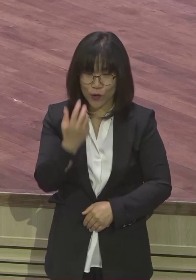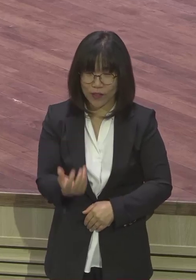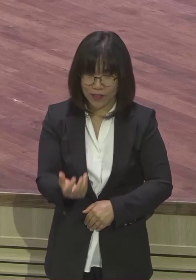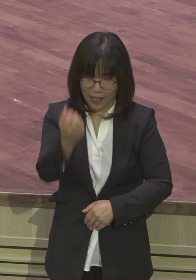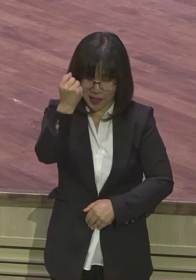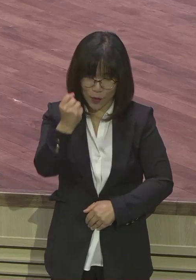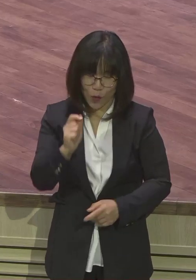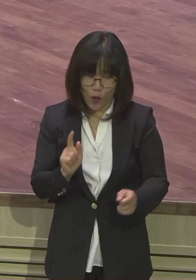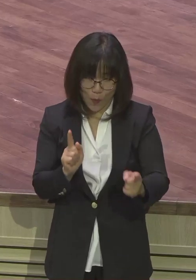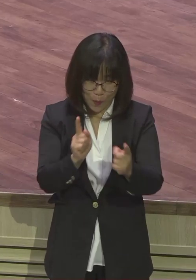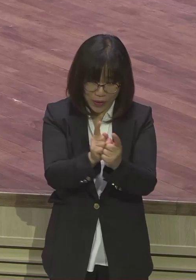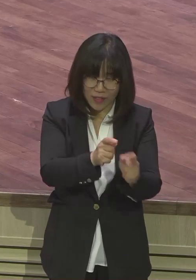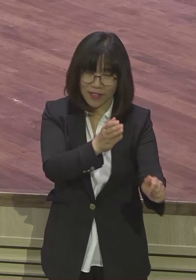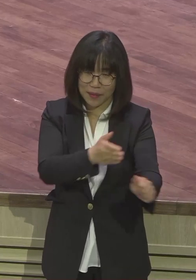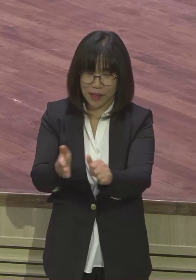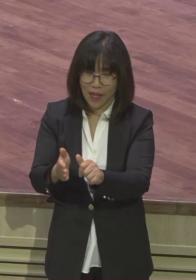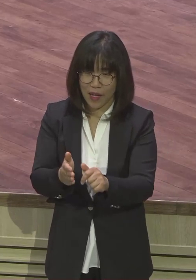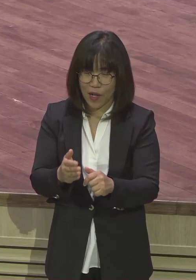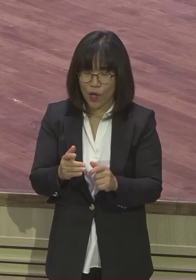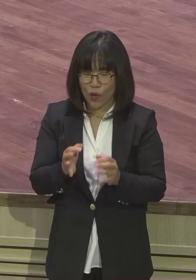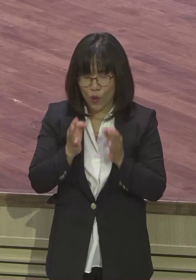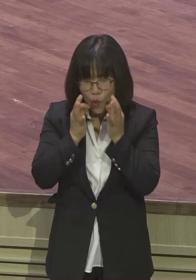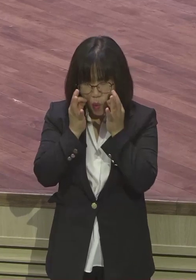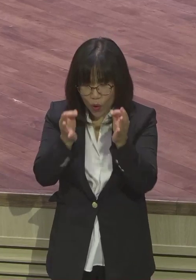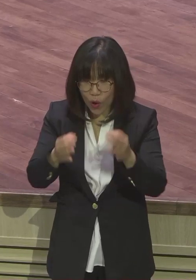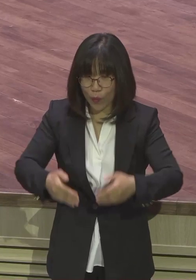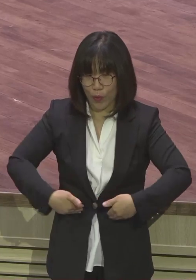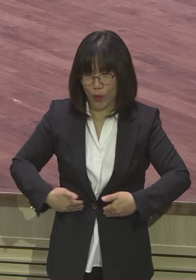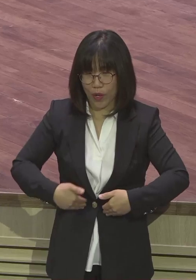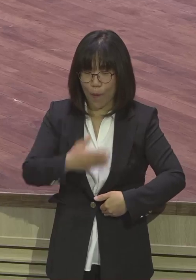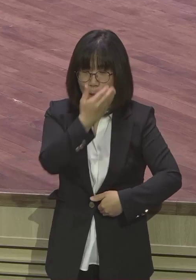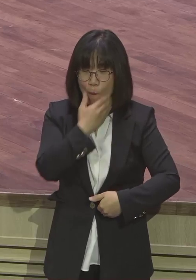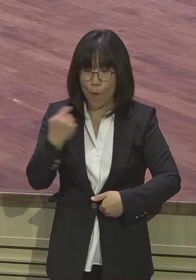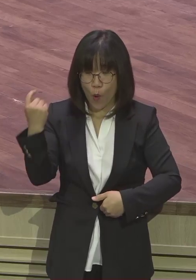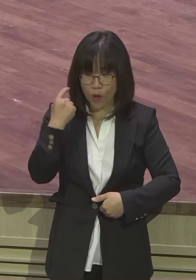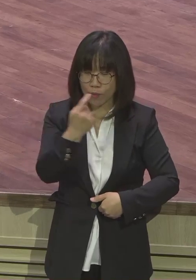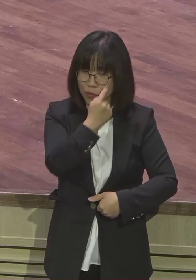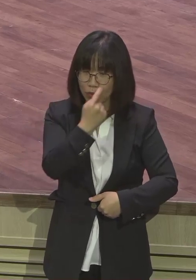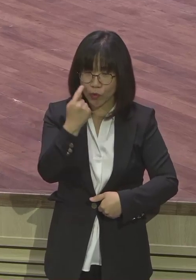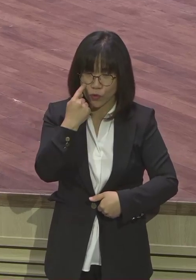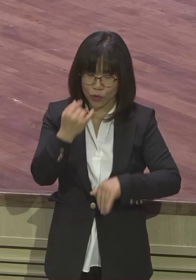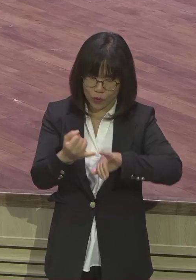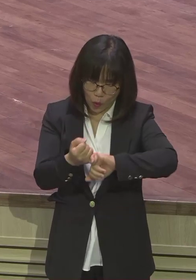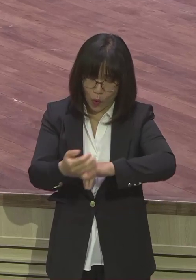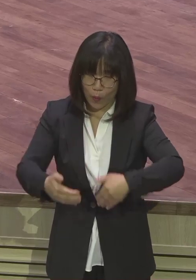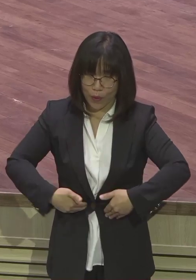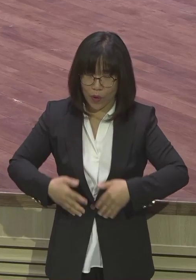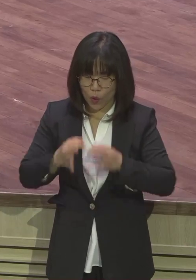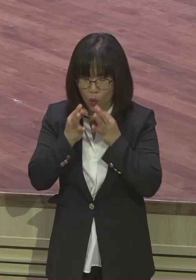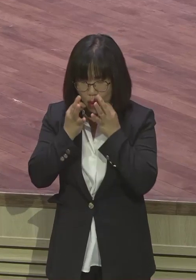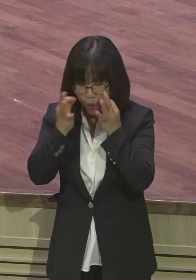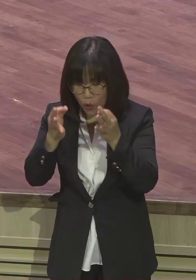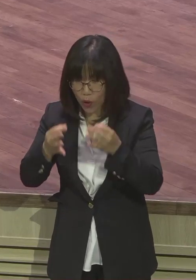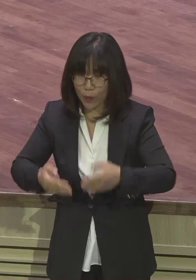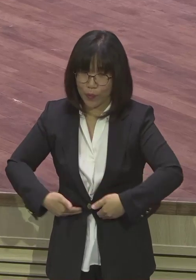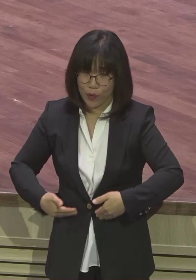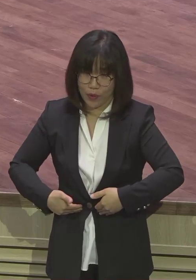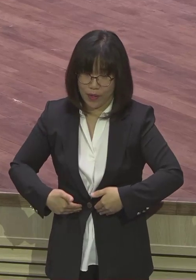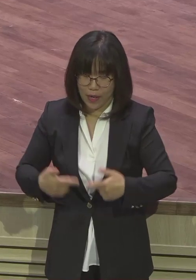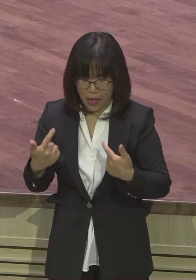시각 가지고 노력하세요. 늘 가져지지 않습니다. 가지려고 노력하세요. 가지려고 전태가세요. 보험적 시각까지.